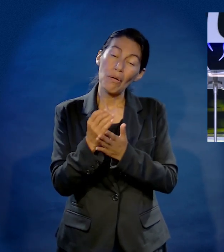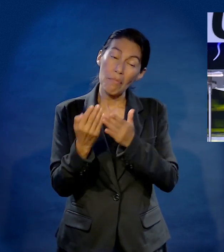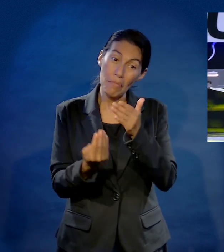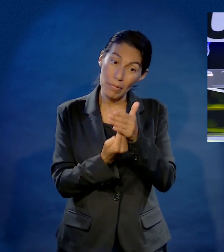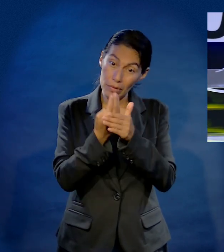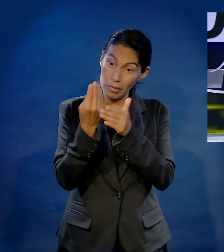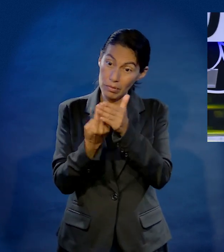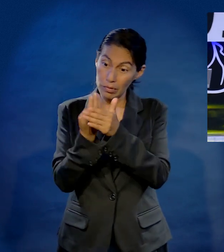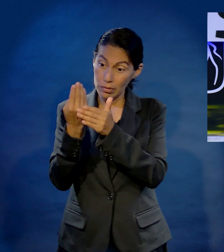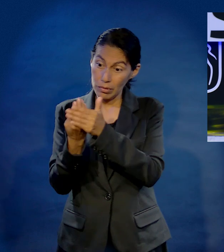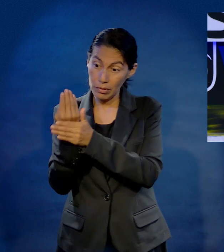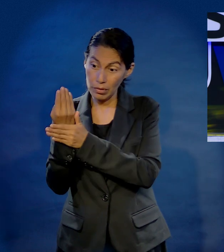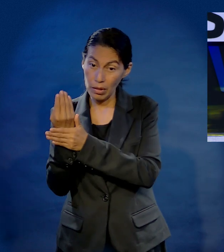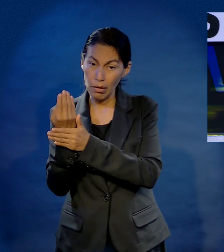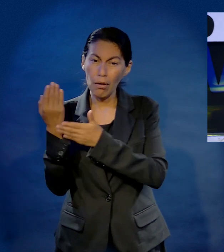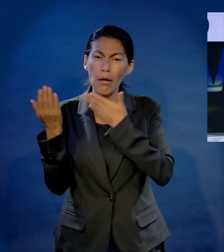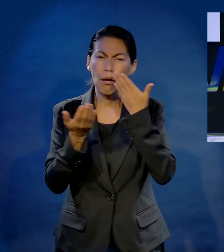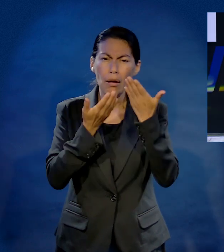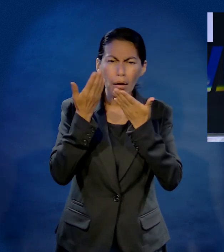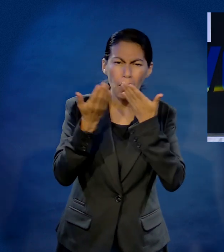decidido estudiar juntos todas las mañanas.